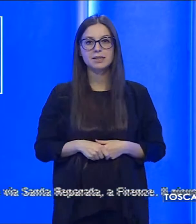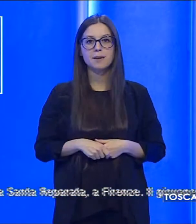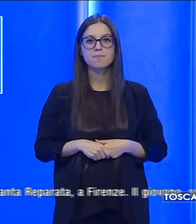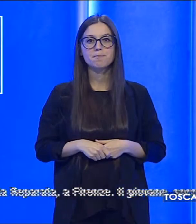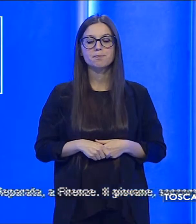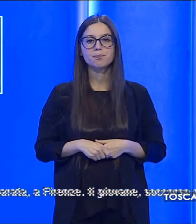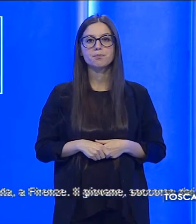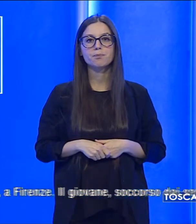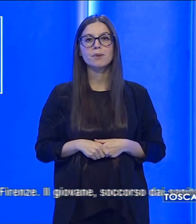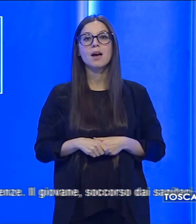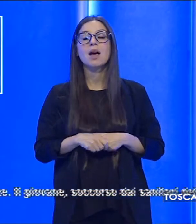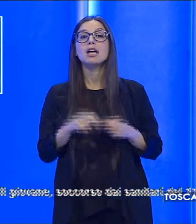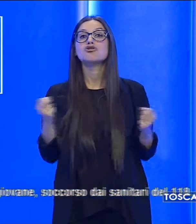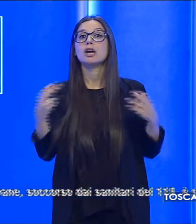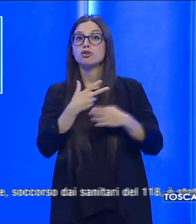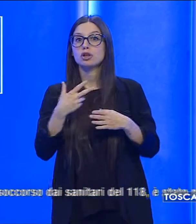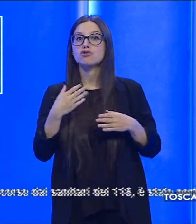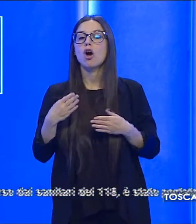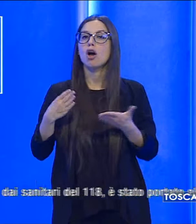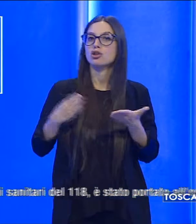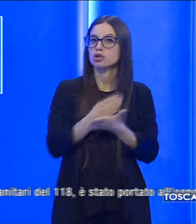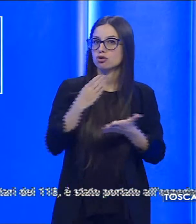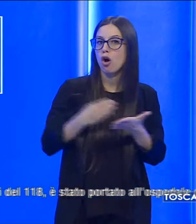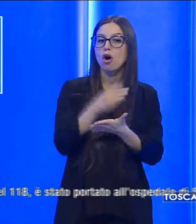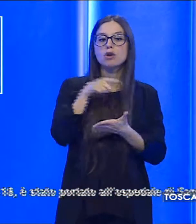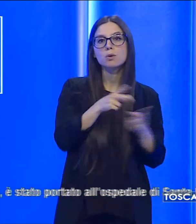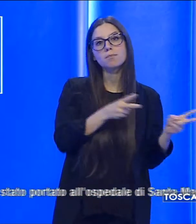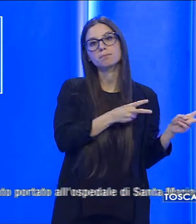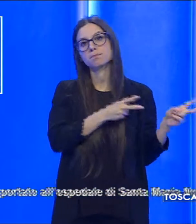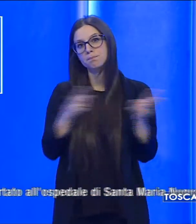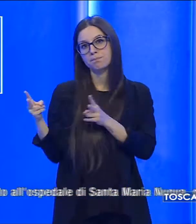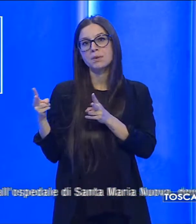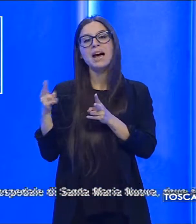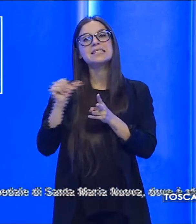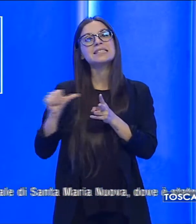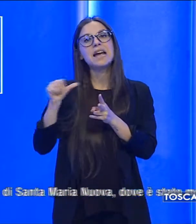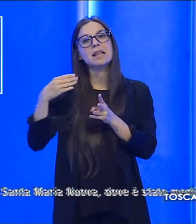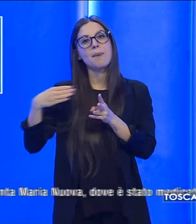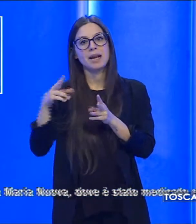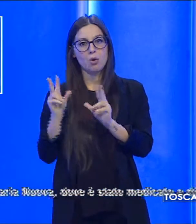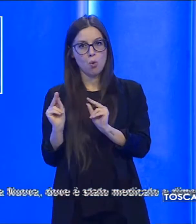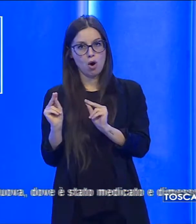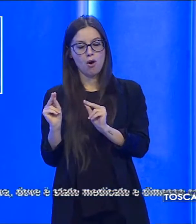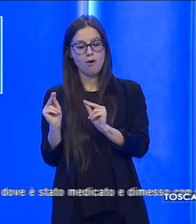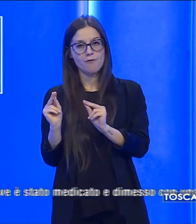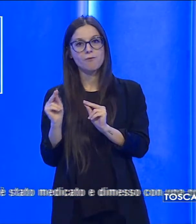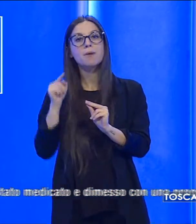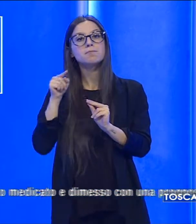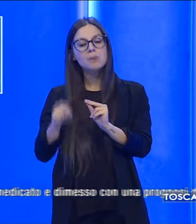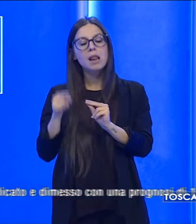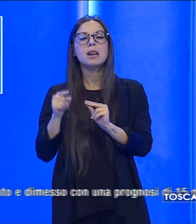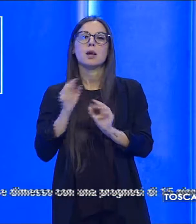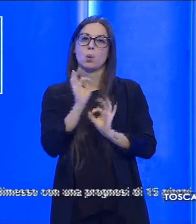soccorso dai sanitari del 118 è stato portato all'ospedale di Santa Maria Nuova, dove è stato